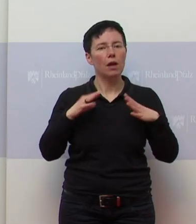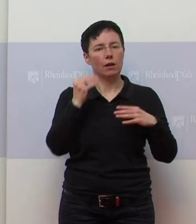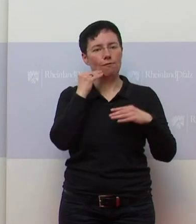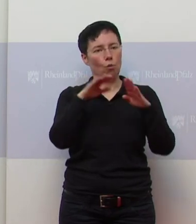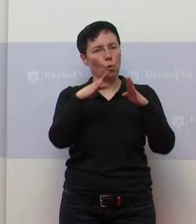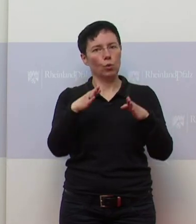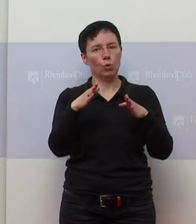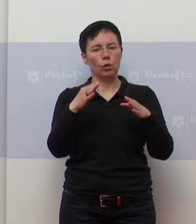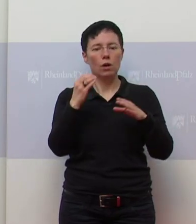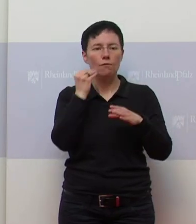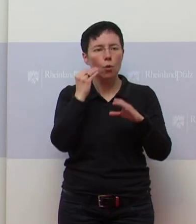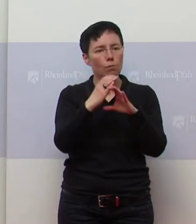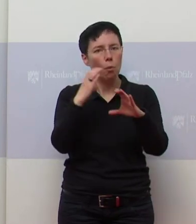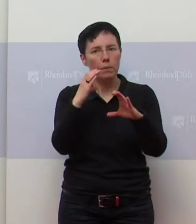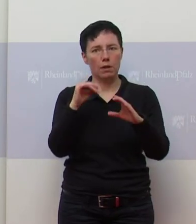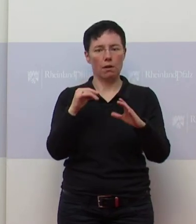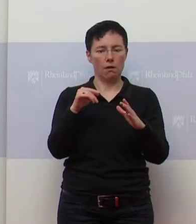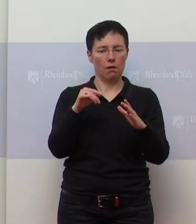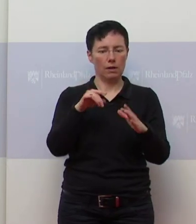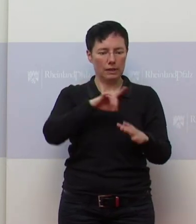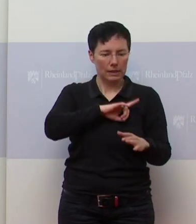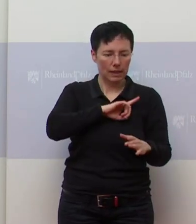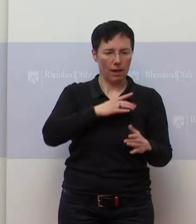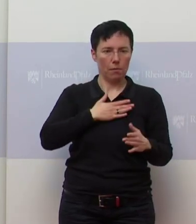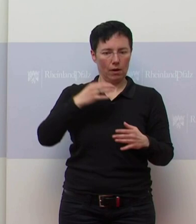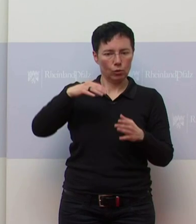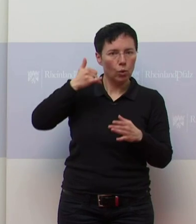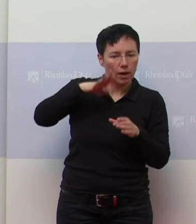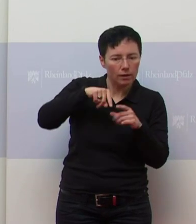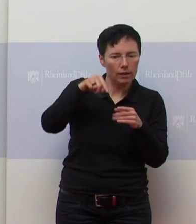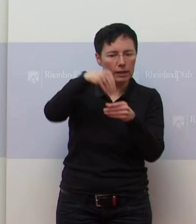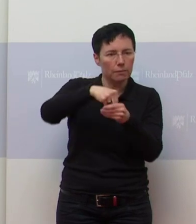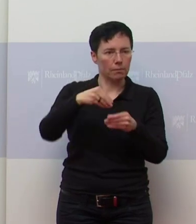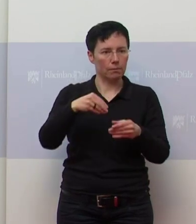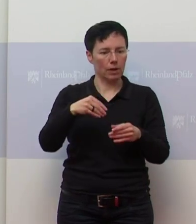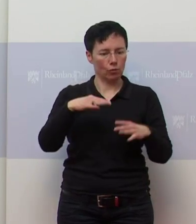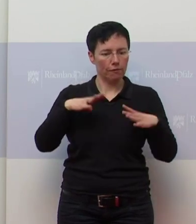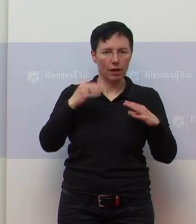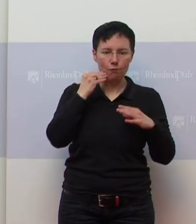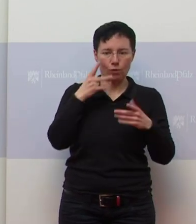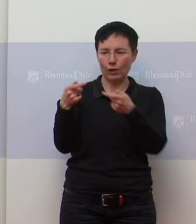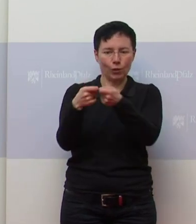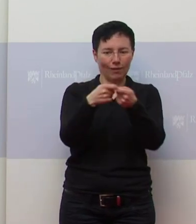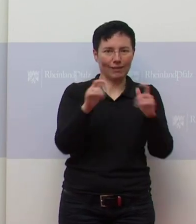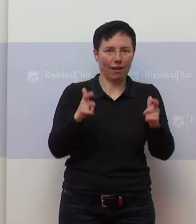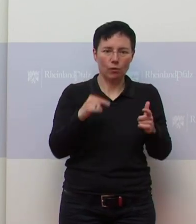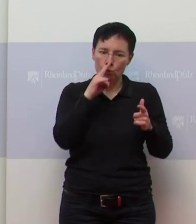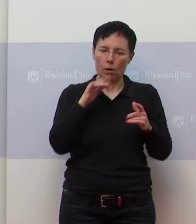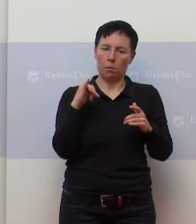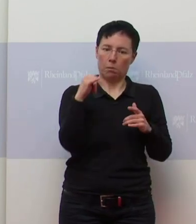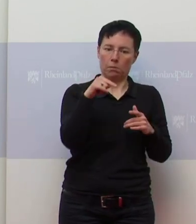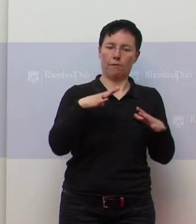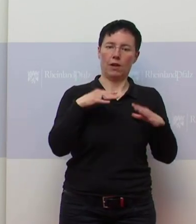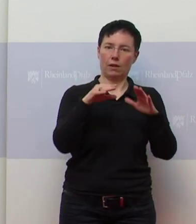Wohnmobile mit eigenen Sanitäreinrichtungen. Warum kommt es nicht? Also was stand dem